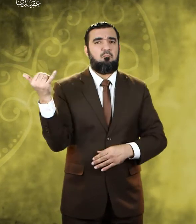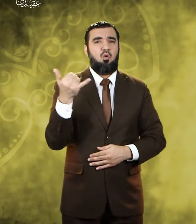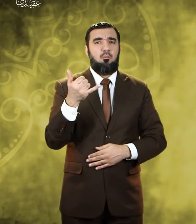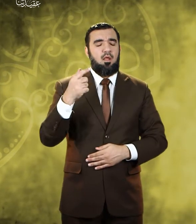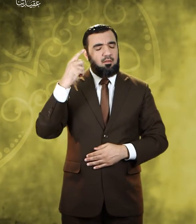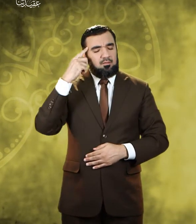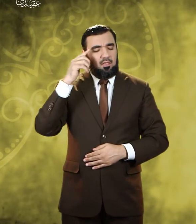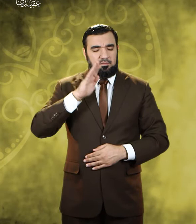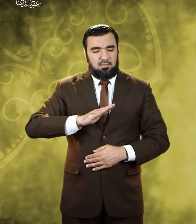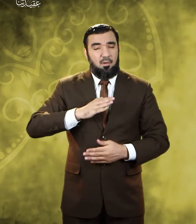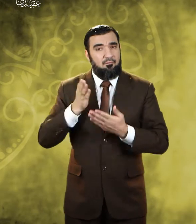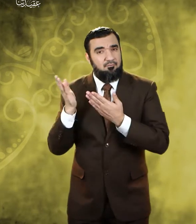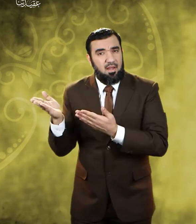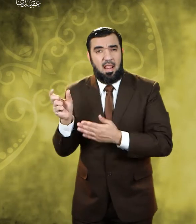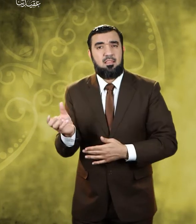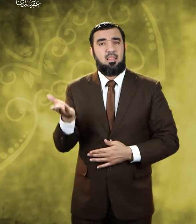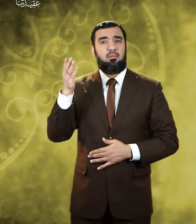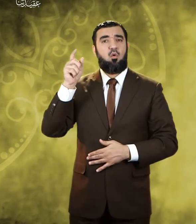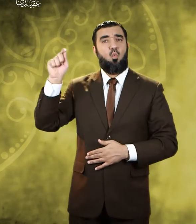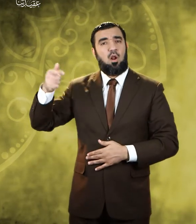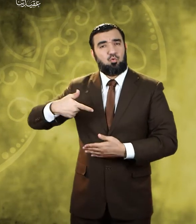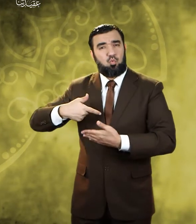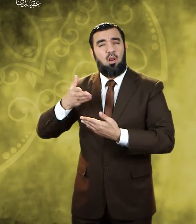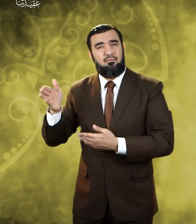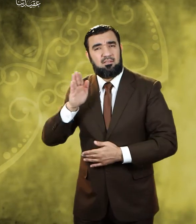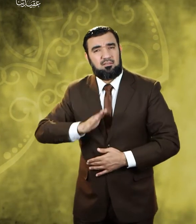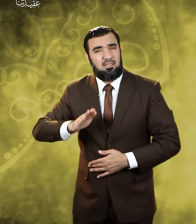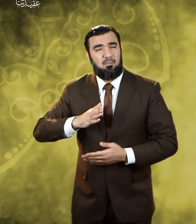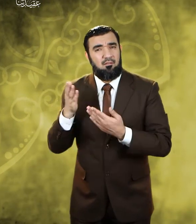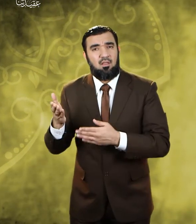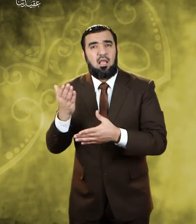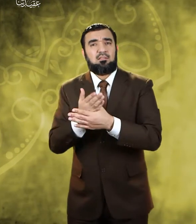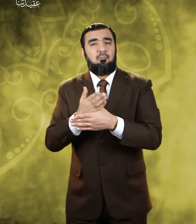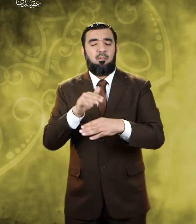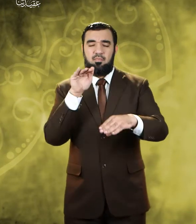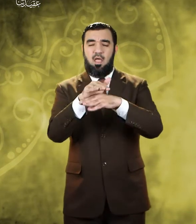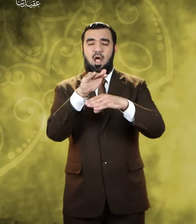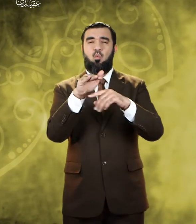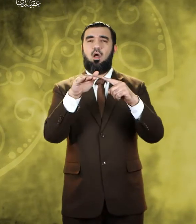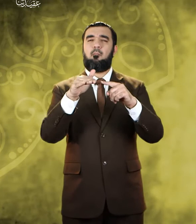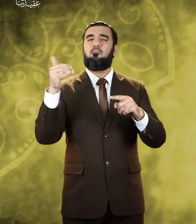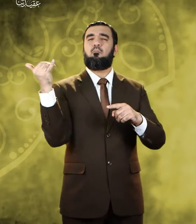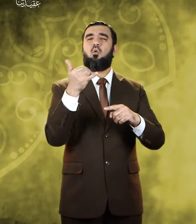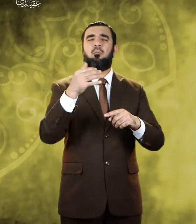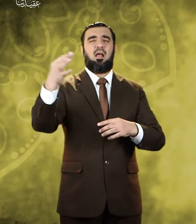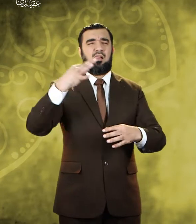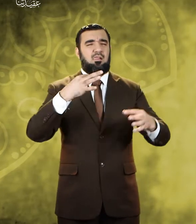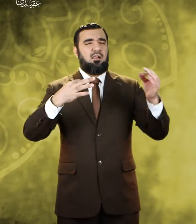يتصفون بالحلم والصبر ويتحملون في سبيل دعوتهم كل